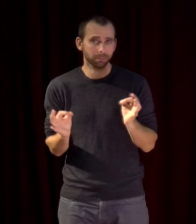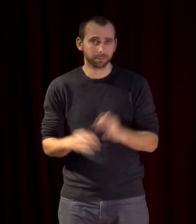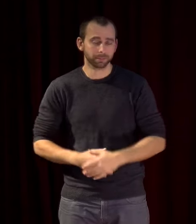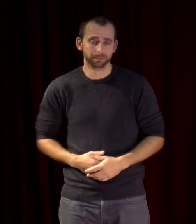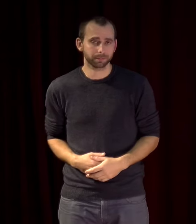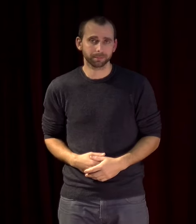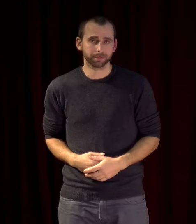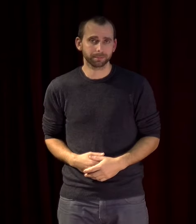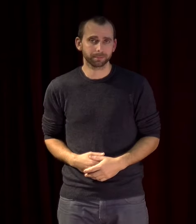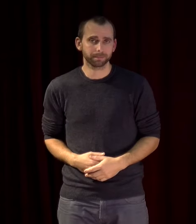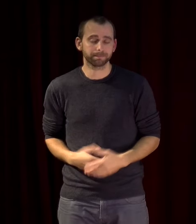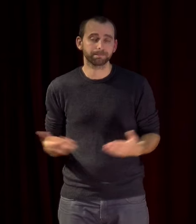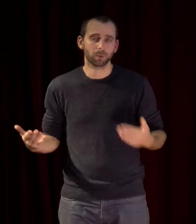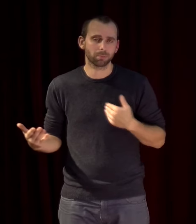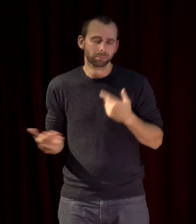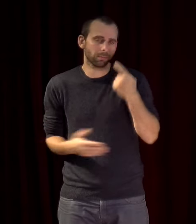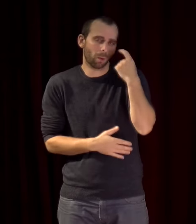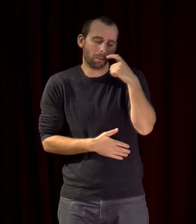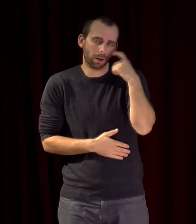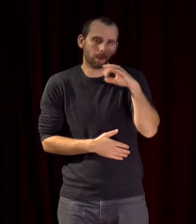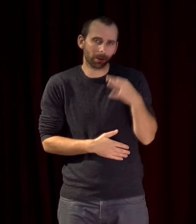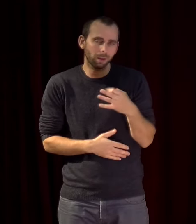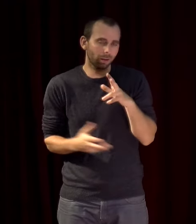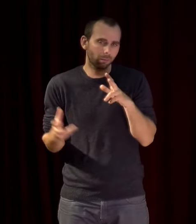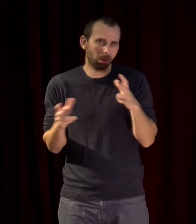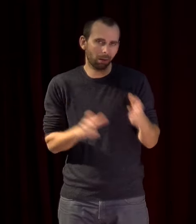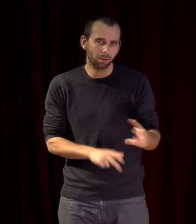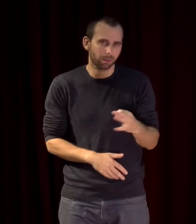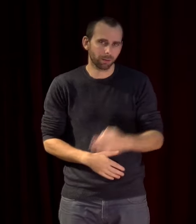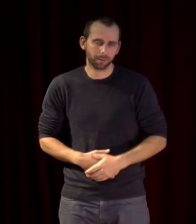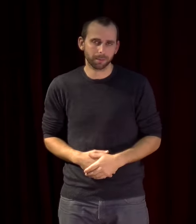je constate très nettement il y a eu une période